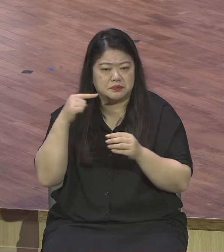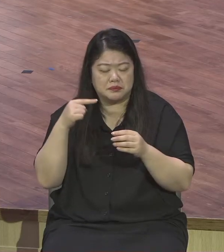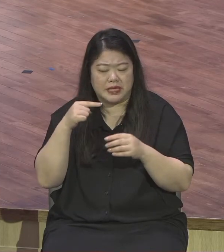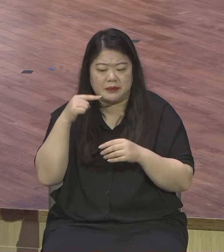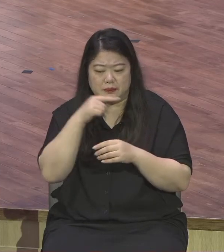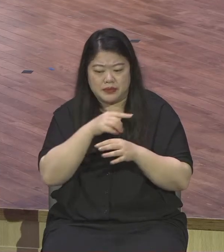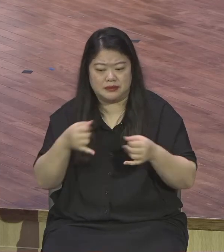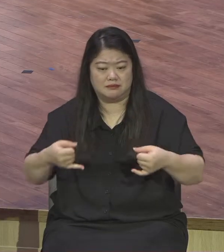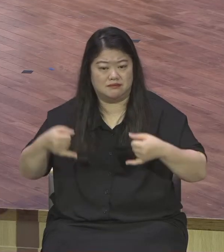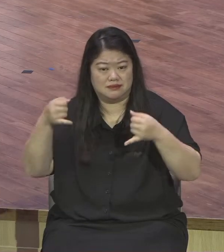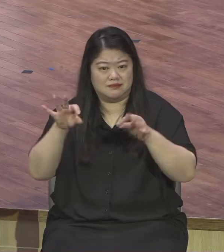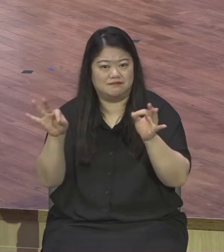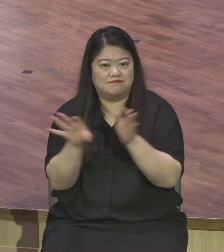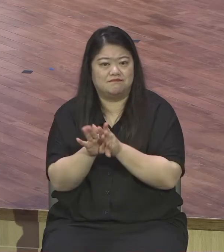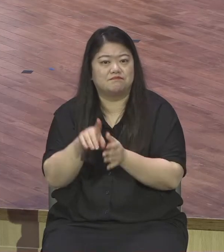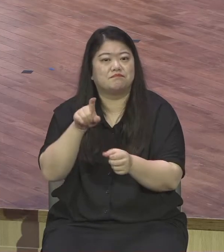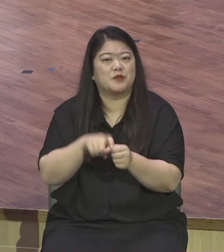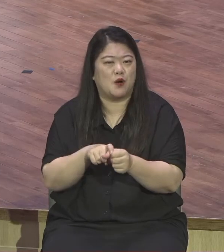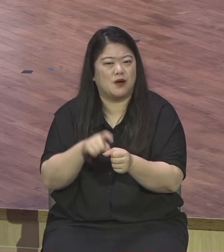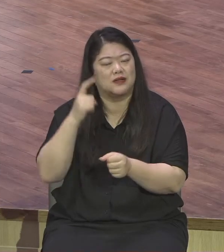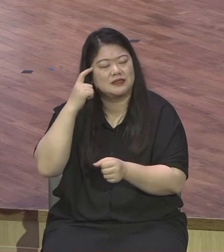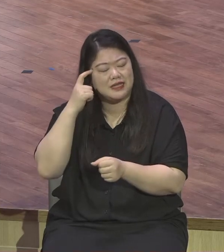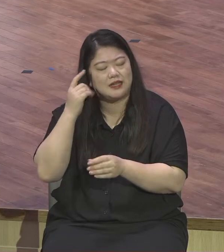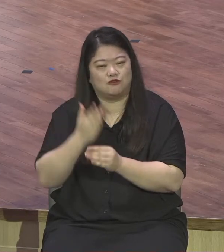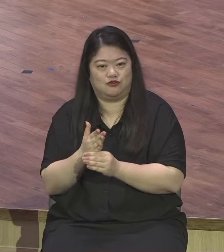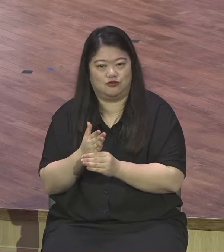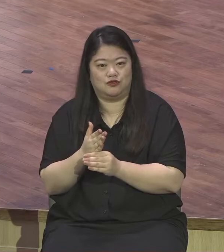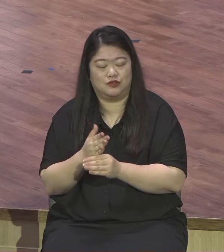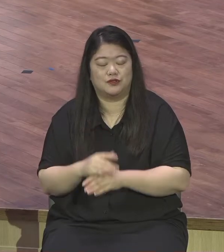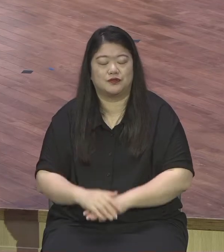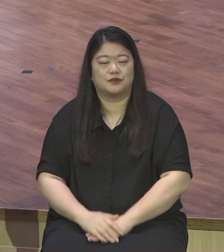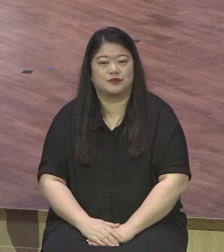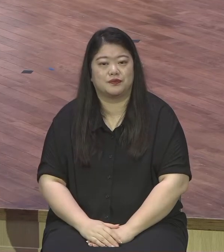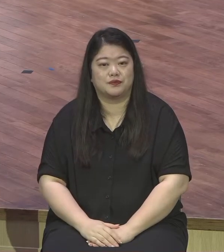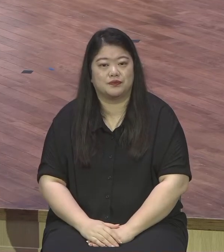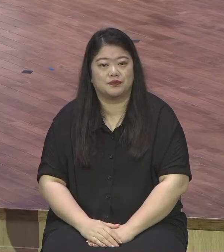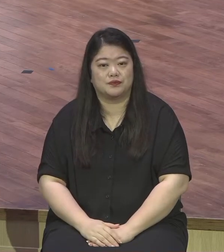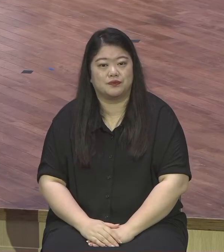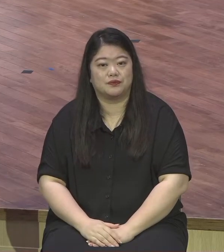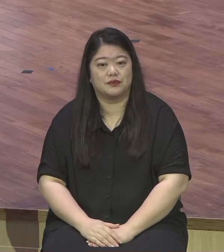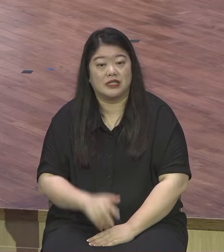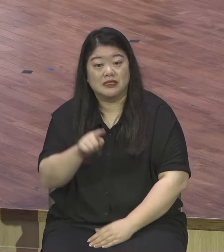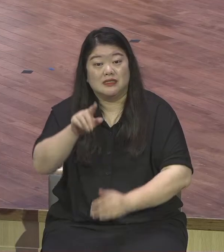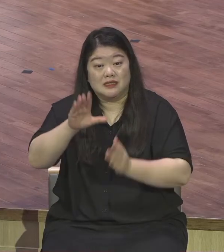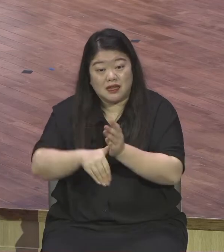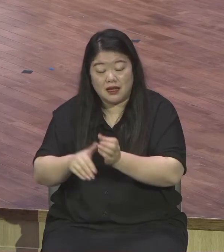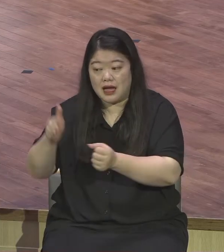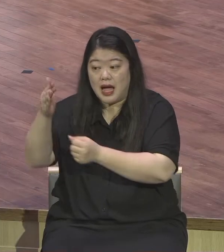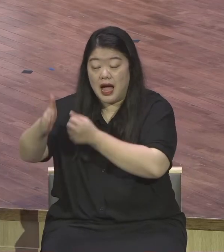5000종족 살려 플랫폼으로 사용하실 것입니다 여운교회를 사용한다 이 말은 여러분을 사용한다는 거예요